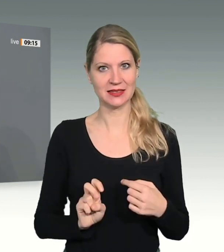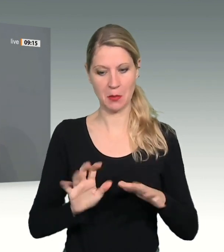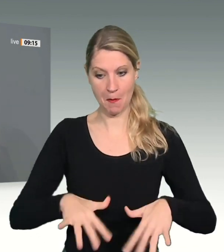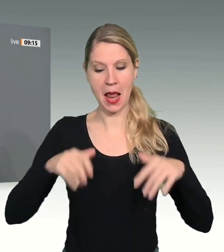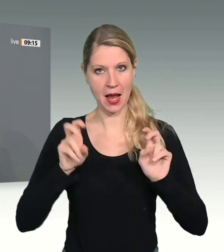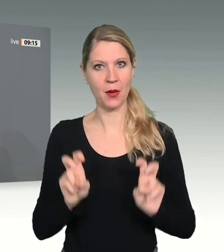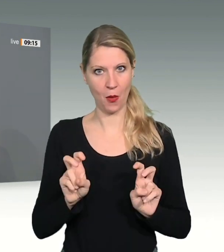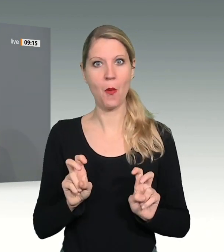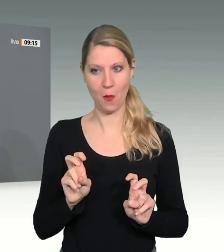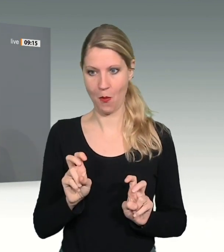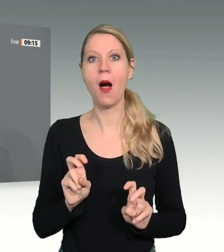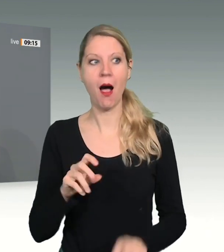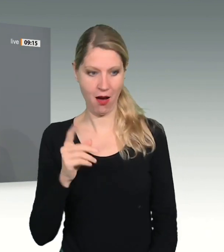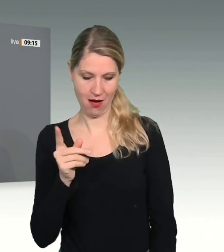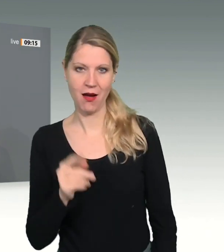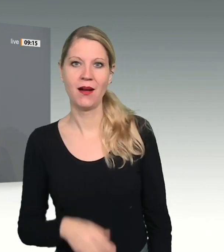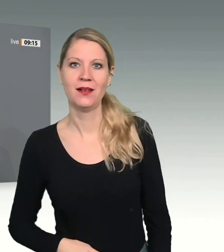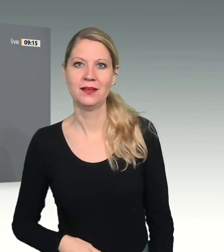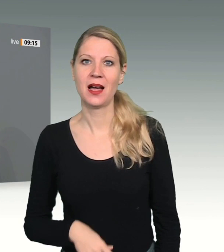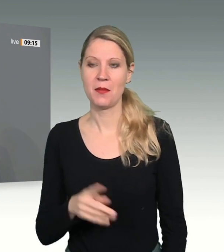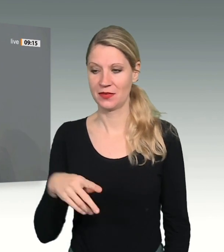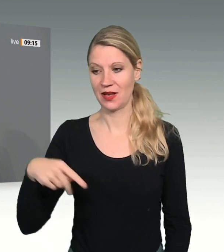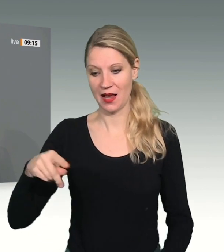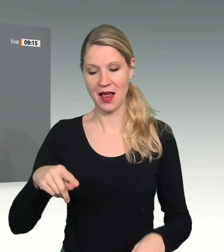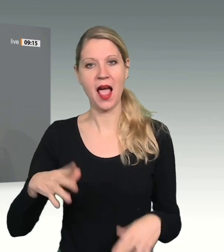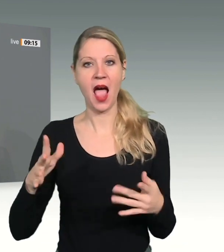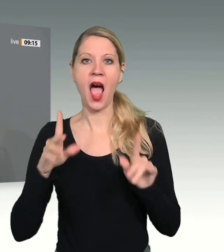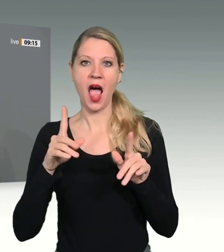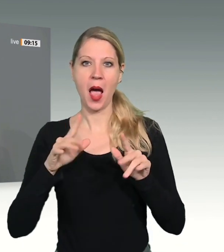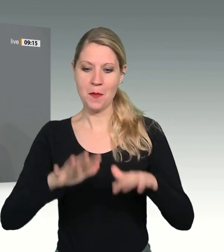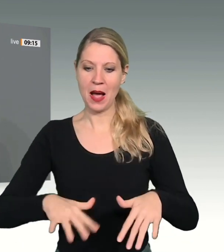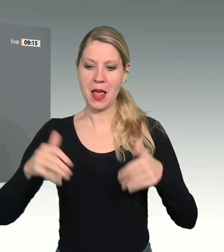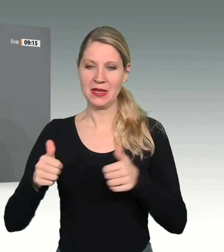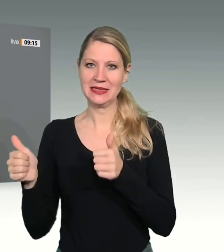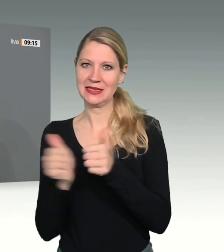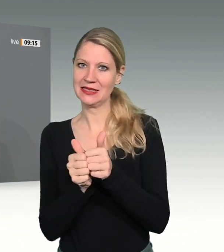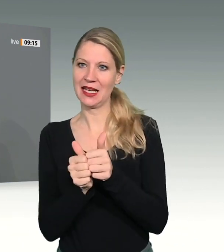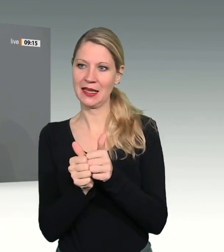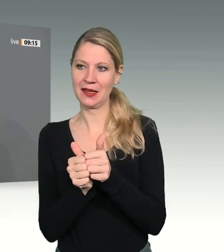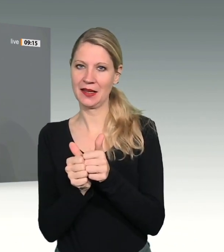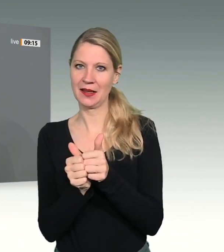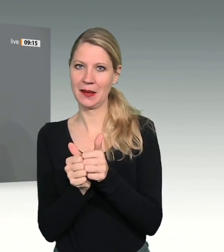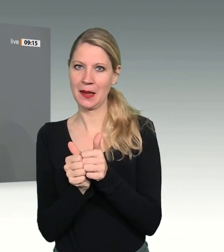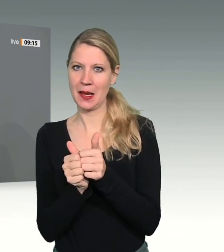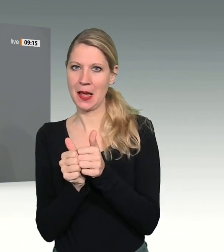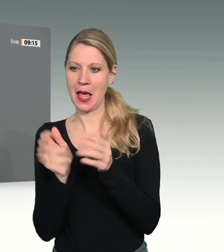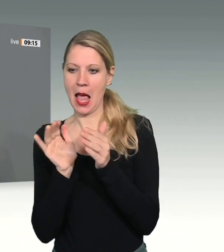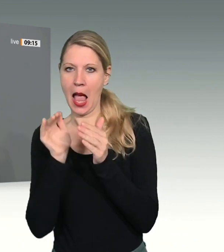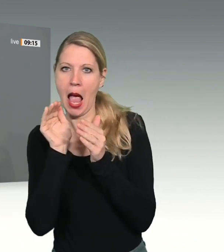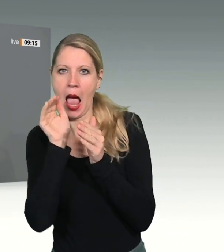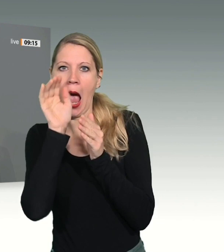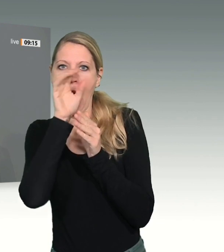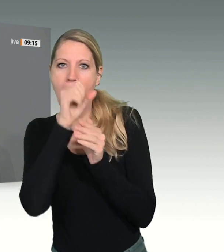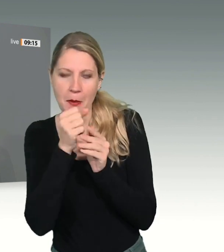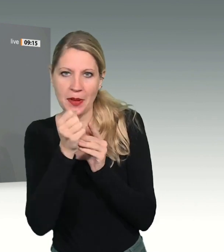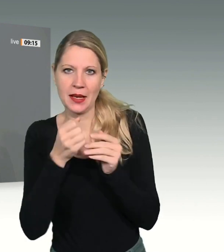Da ließ sie ihm durch einen Parlamentsassistenten unauffällig einen Binder bringen, und er hat ihn auch widerspruchslos angelegt.